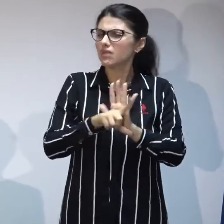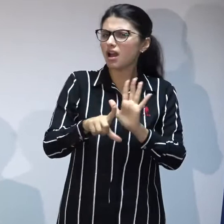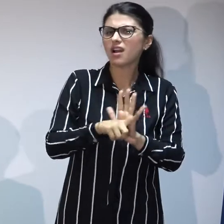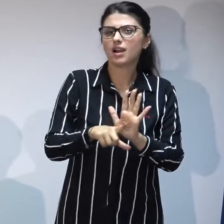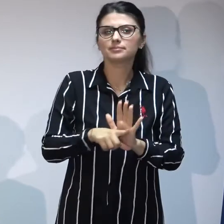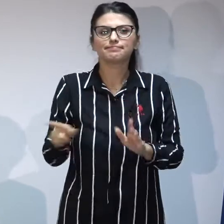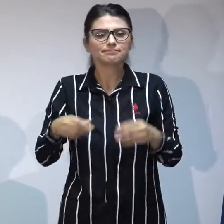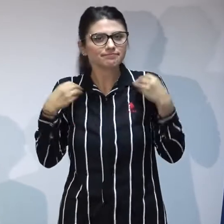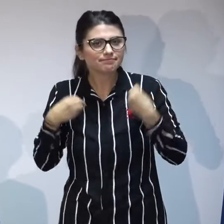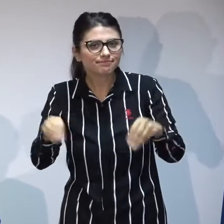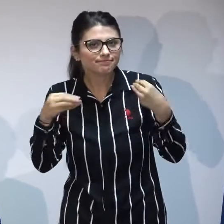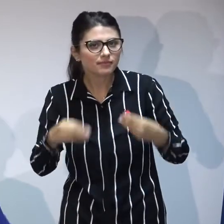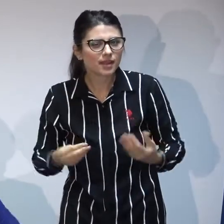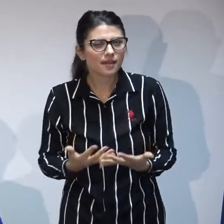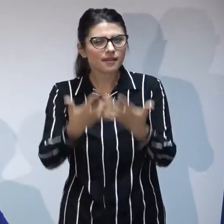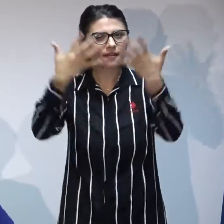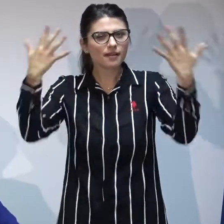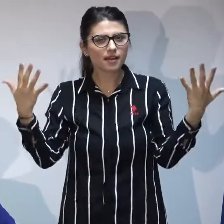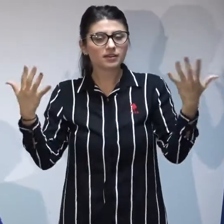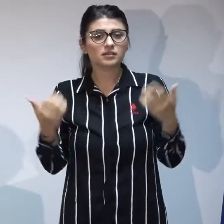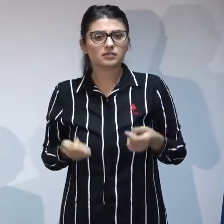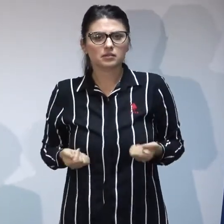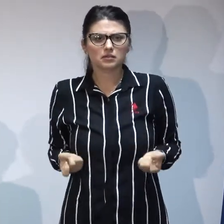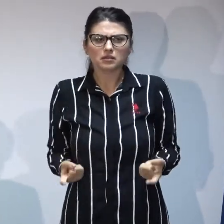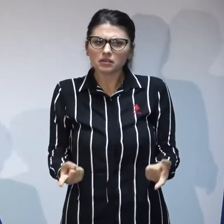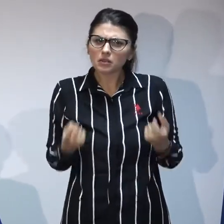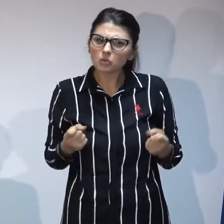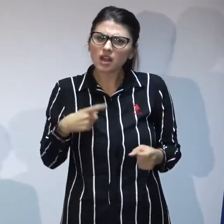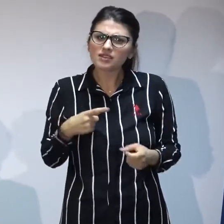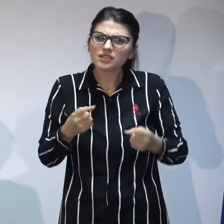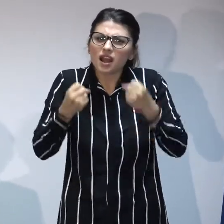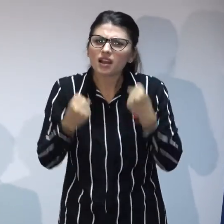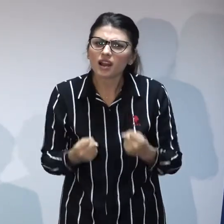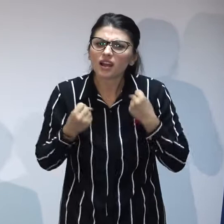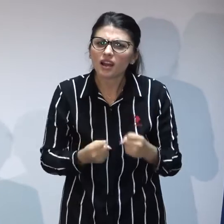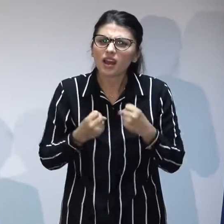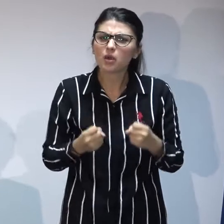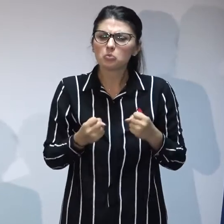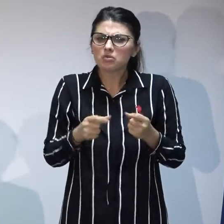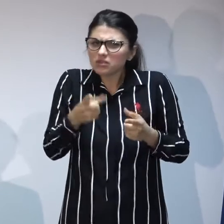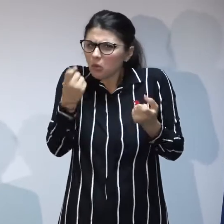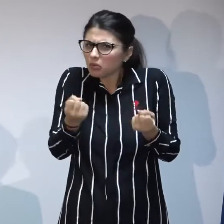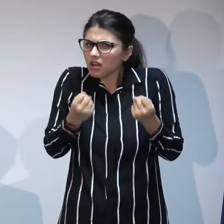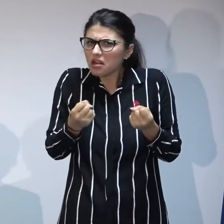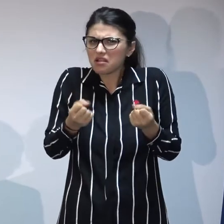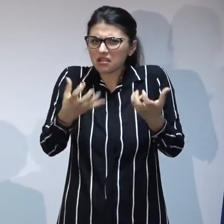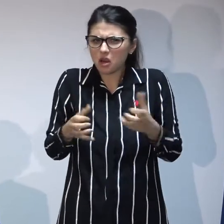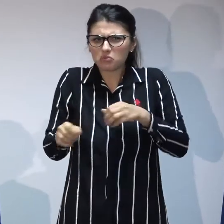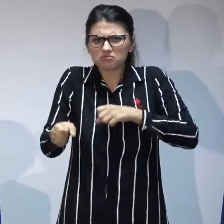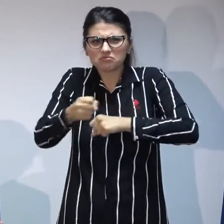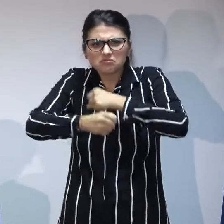acest tabloc pentru a înțelege de unde greutatea cu care se mișcă acest sistem